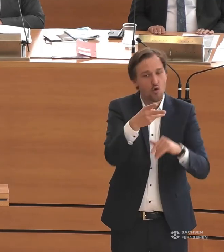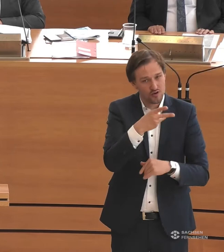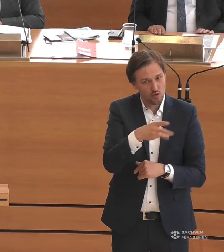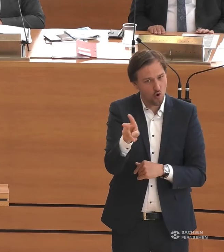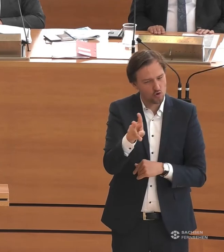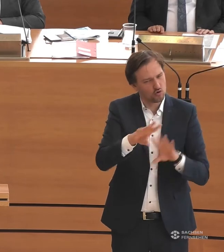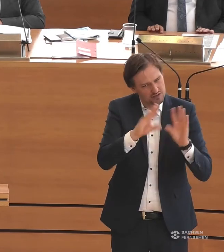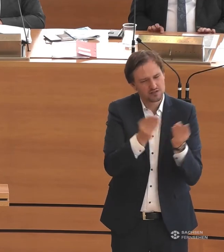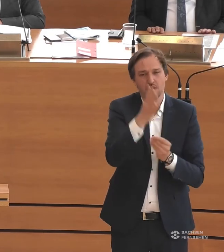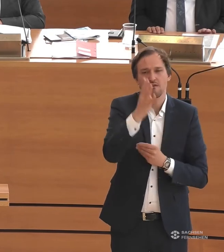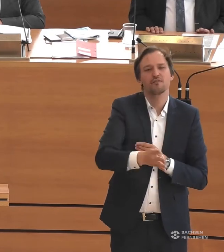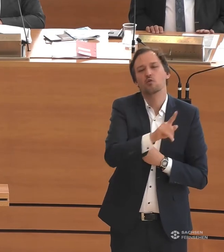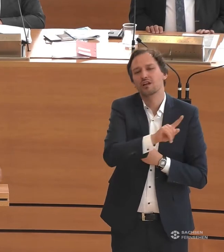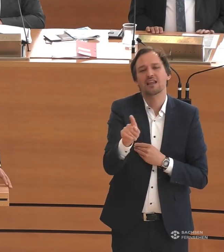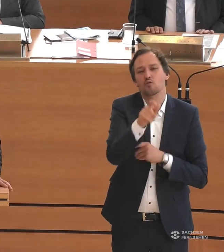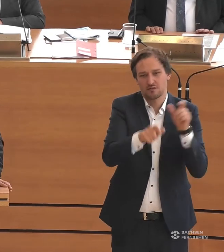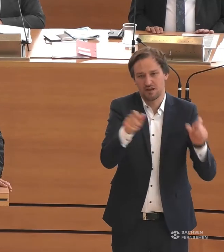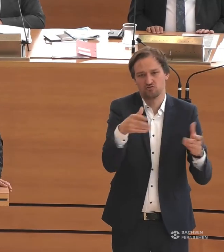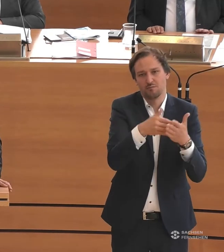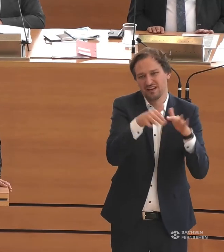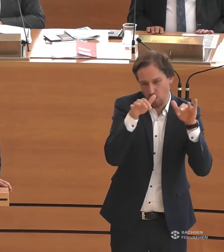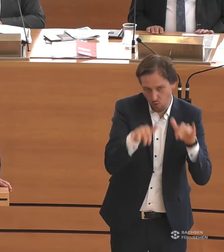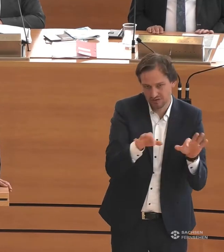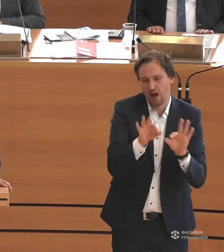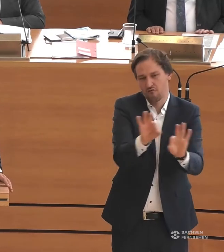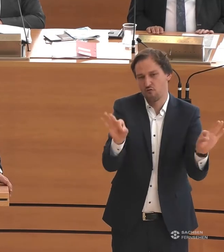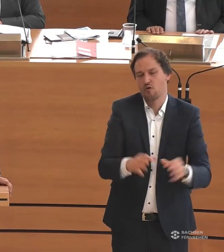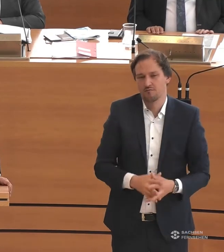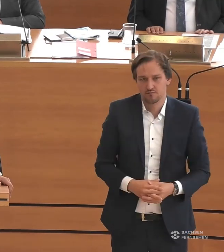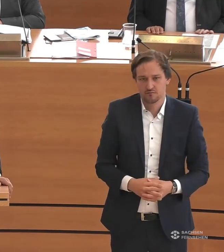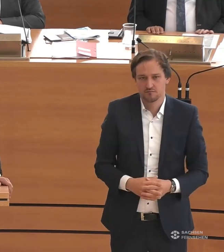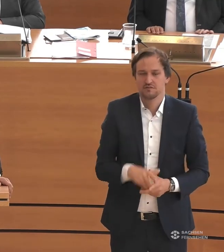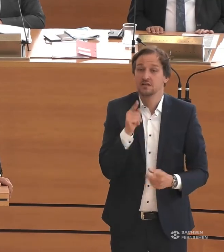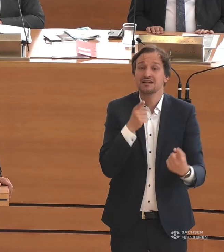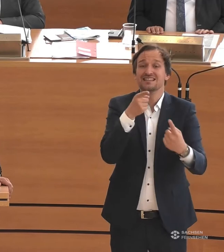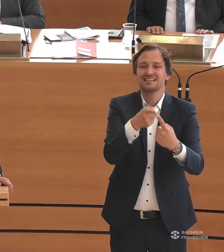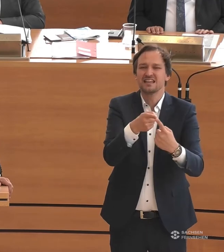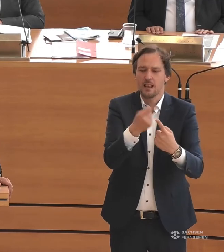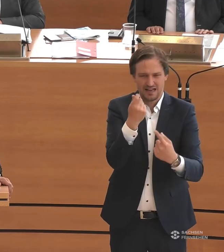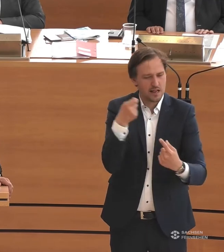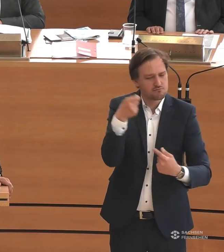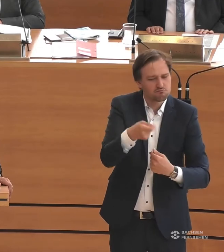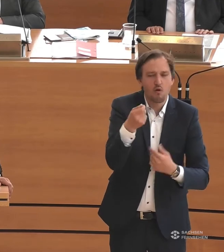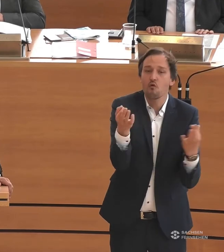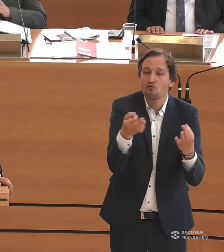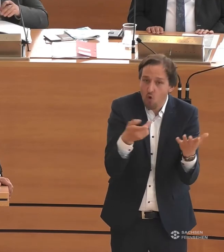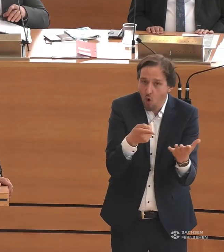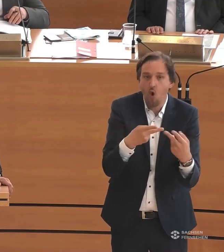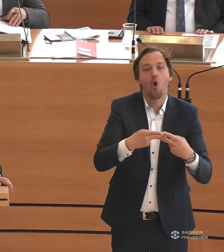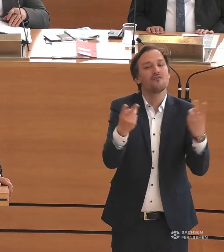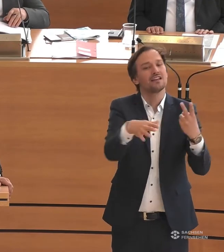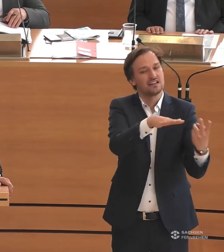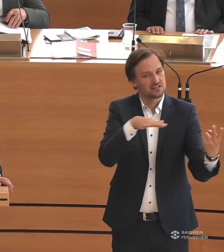die über 400.000 Menschen mit Behinderung, die eben vor allen Dingen auch für Barrierefreiheit im öffentlichen Raum